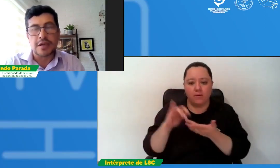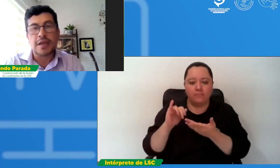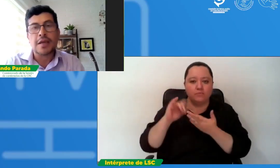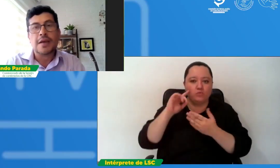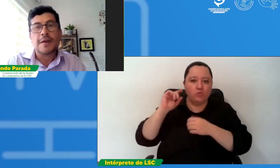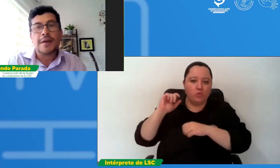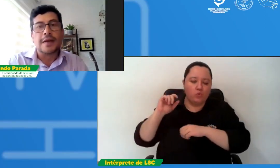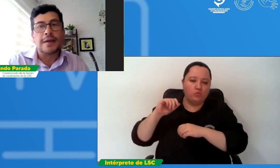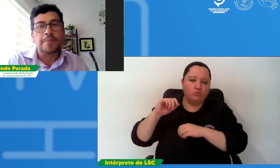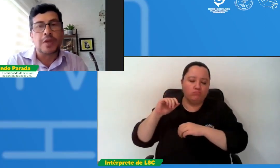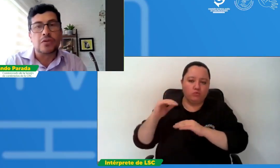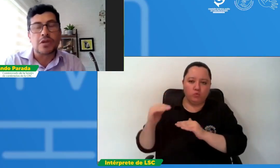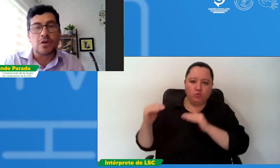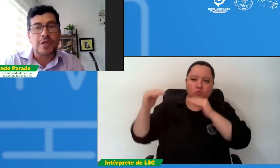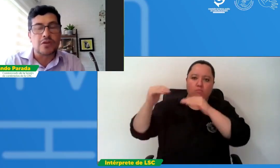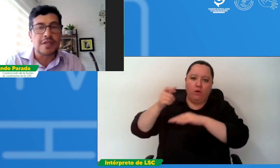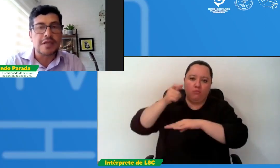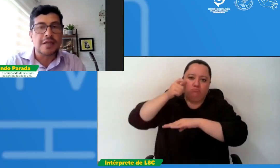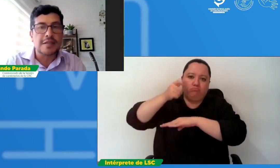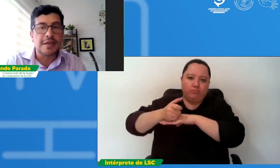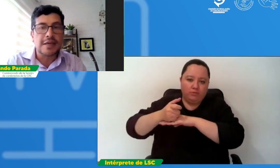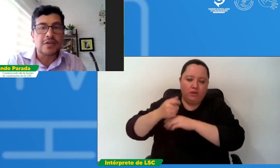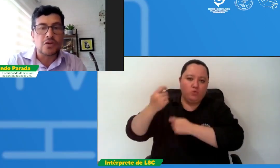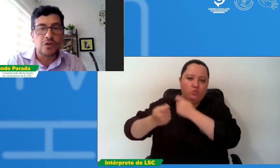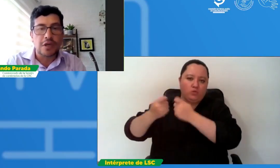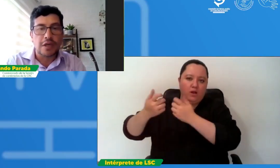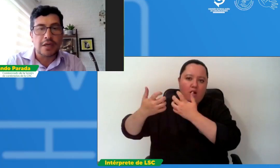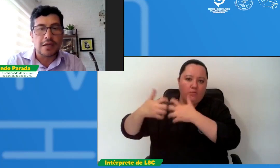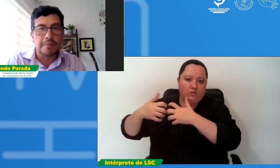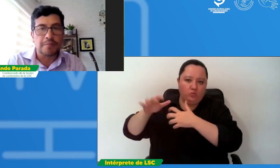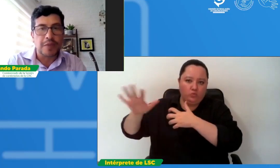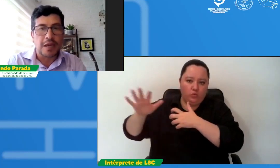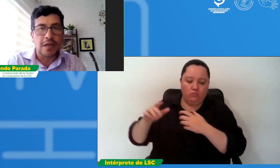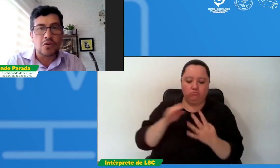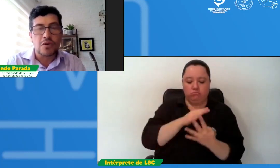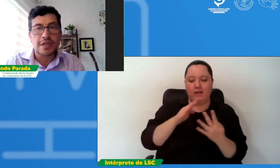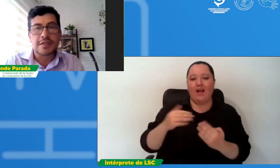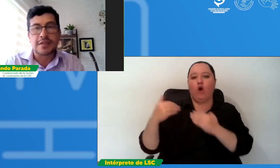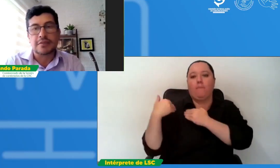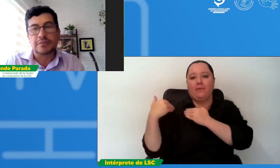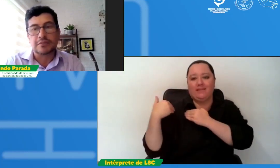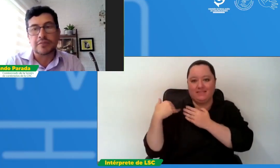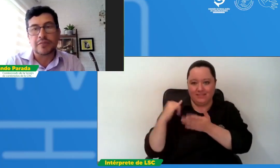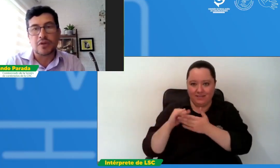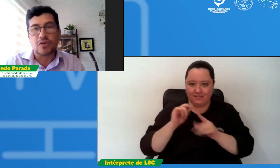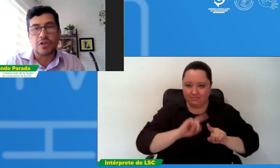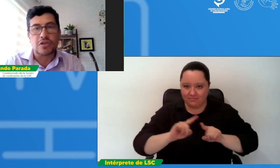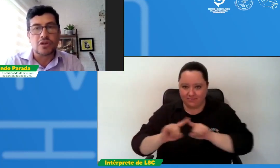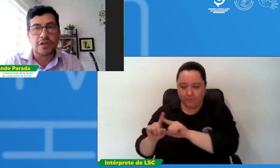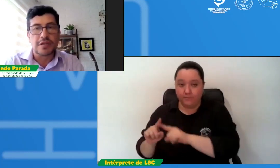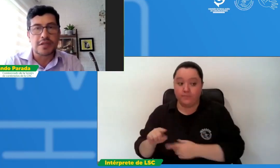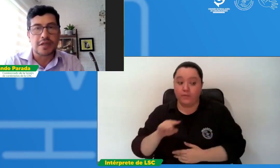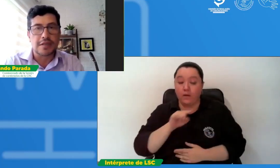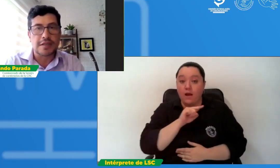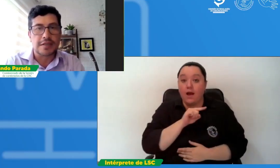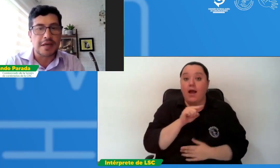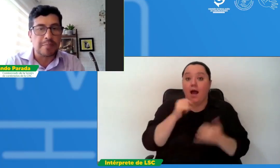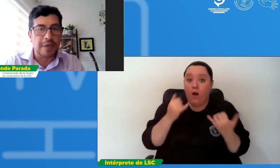de Industria y Comercio en este caso hay algunas condiciones que se escapan